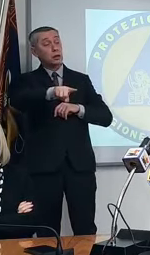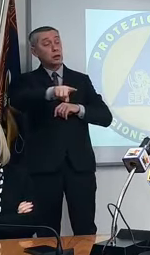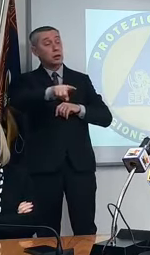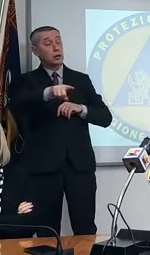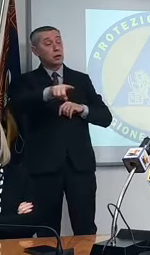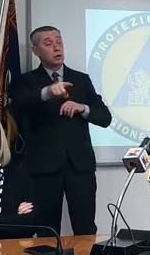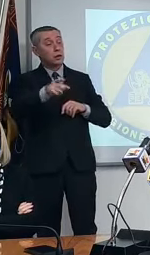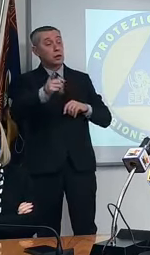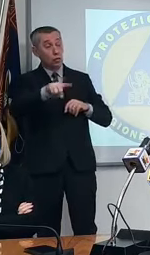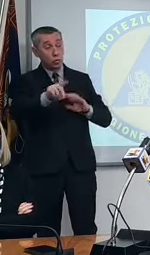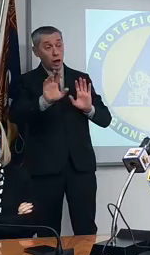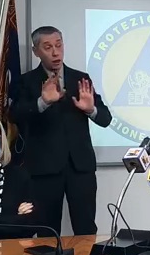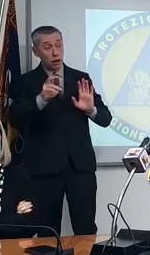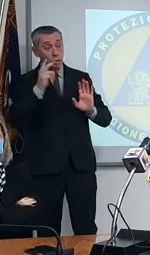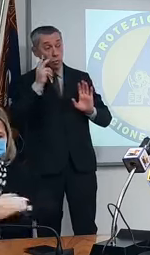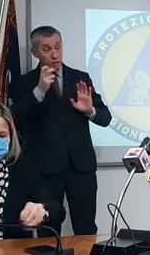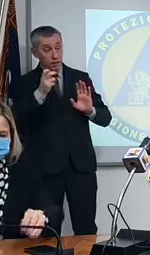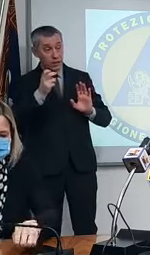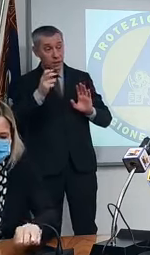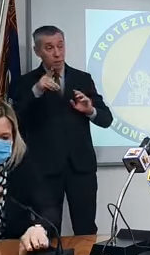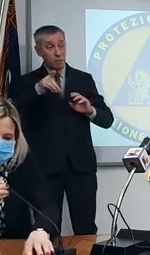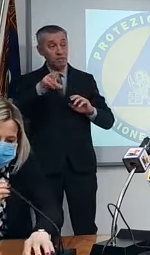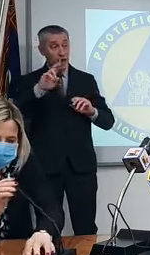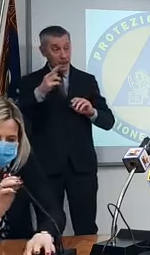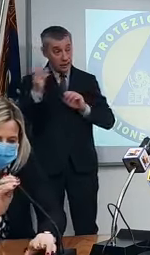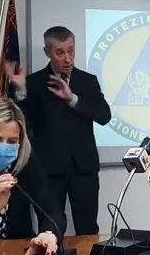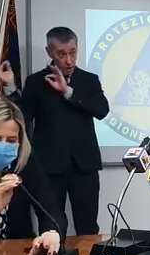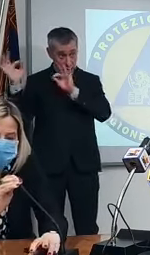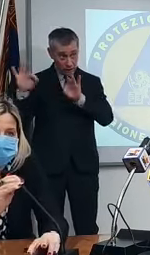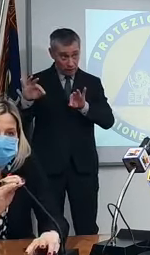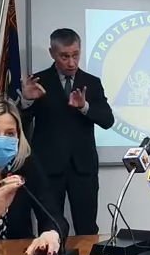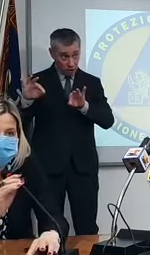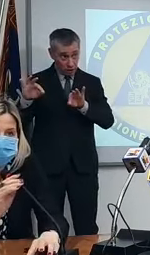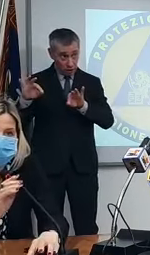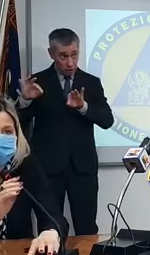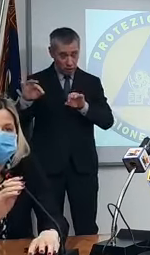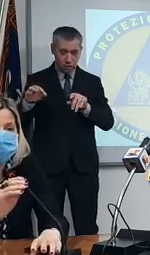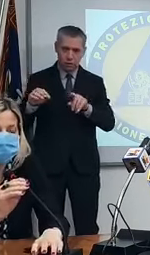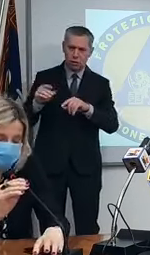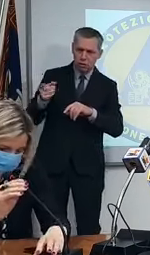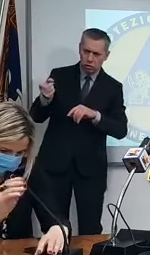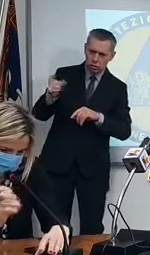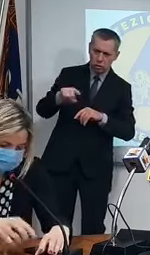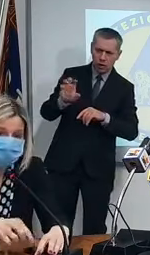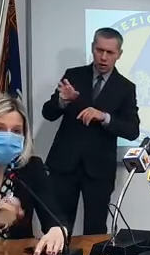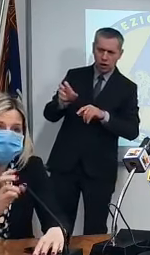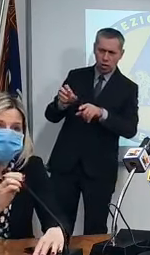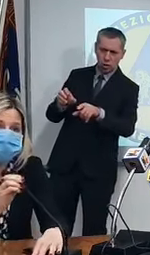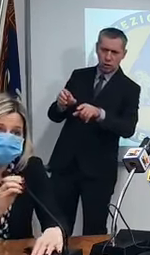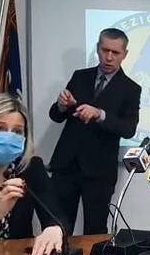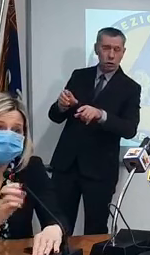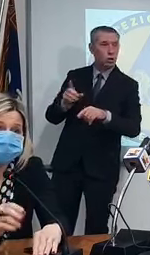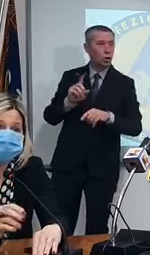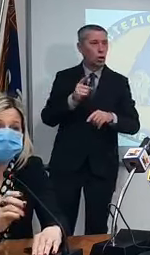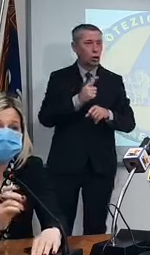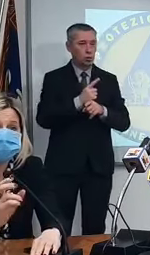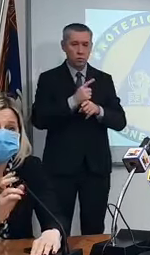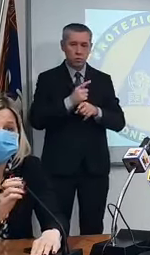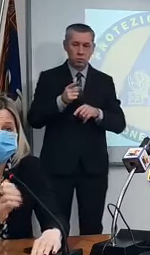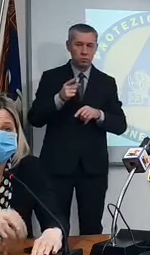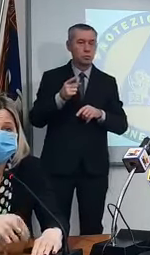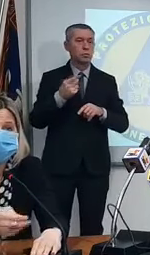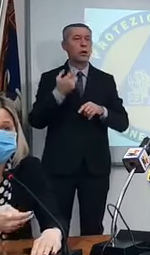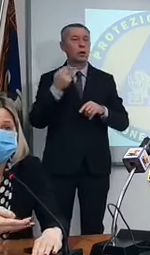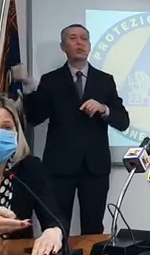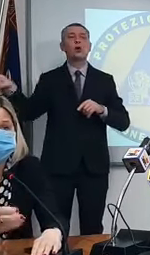prevista Pfizer l'arriva la consegna domani è mercoledì quando è? domani è doveva essere oggi hanno comunicato che è